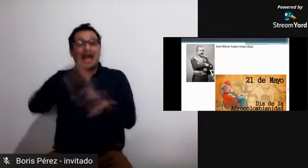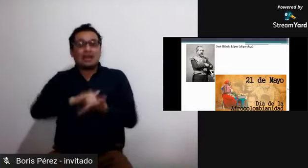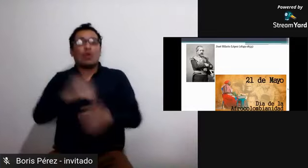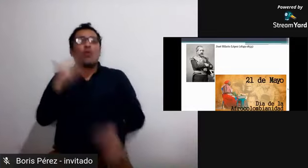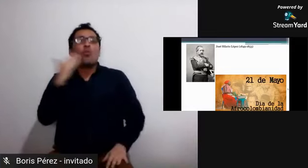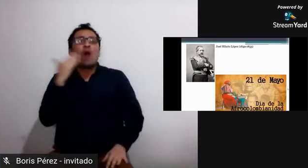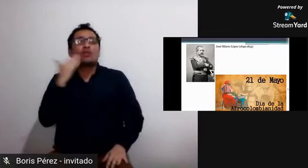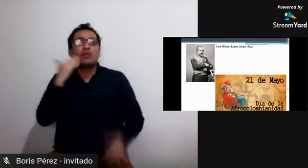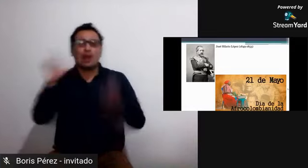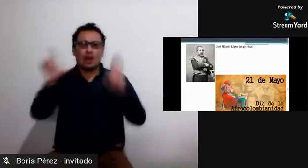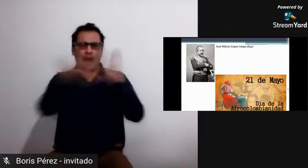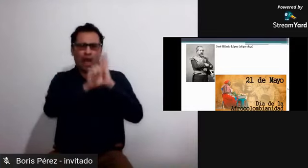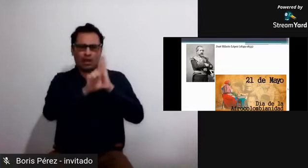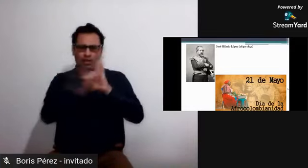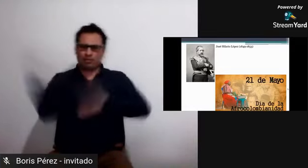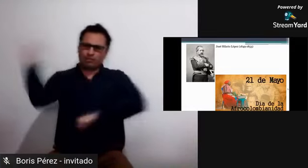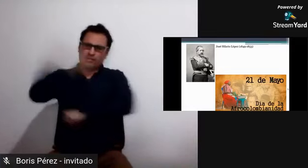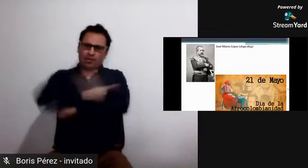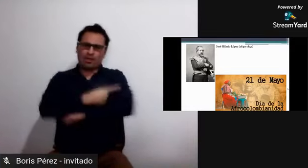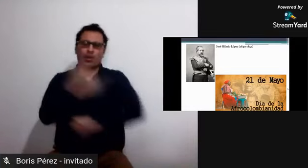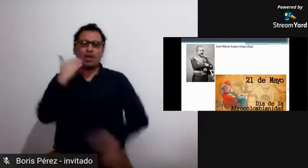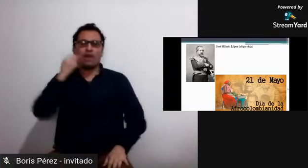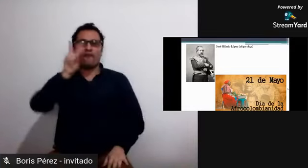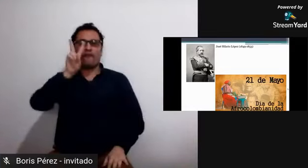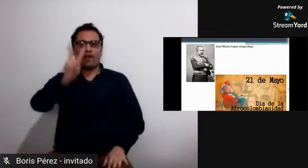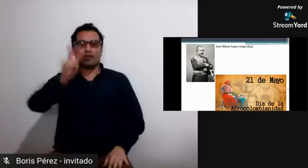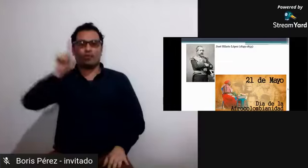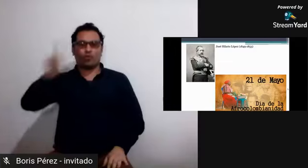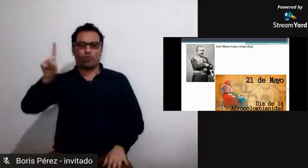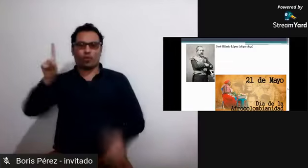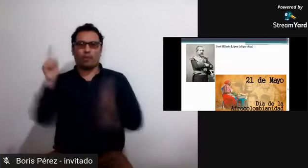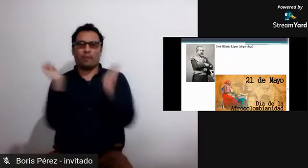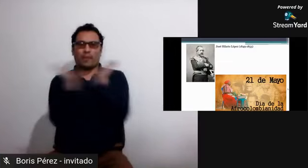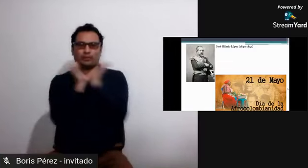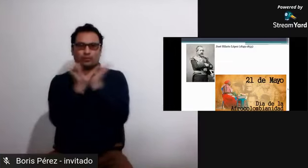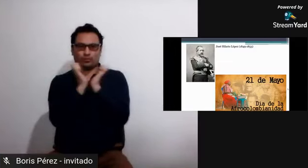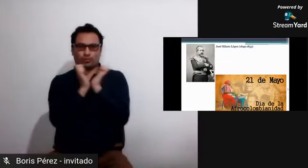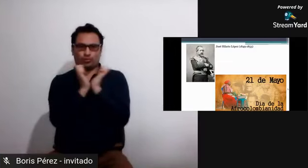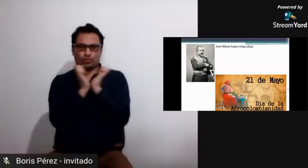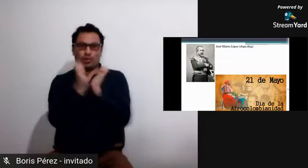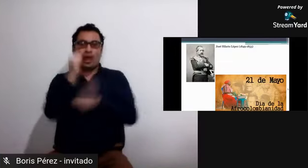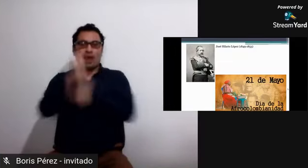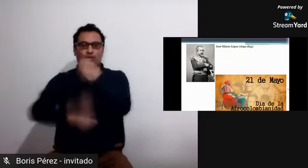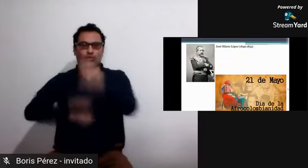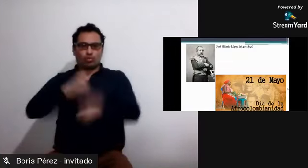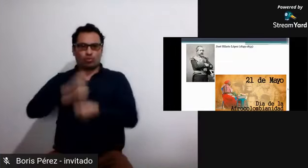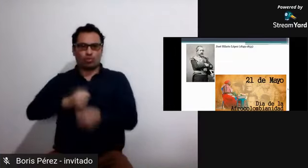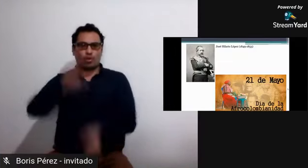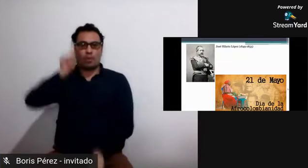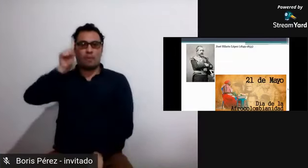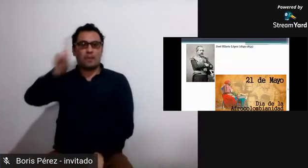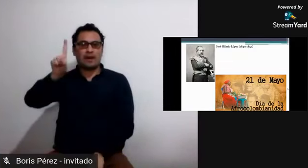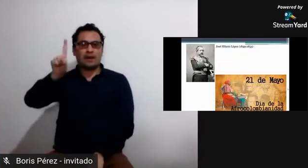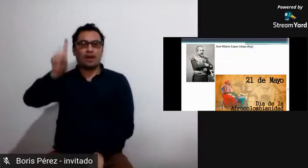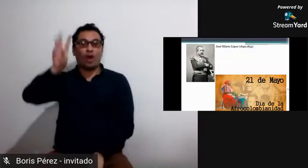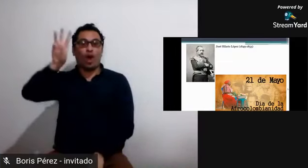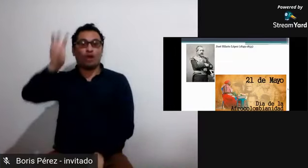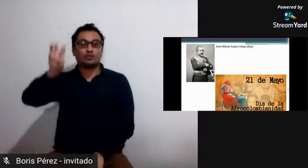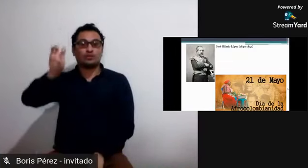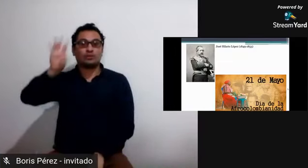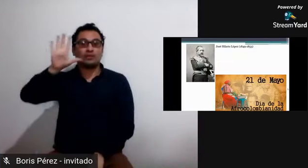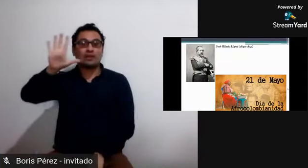gracias a él entonces se consigue la abolición total de la esclavitud.